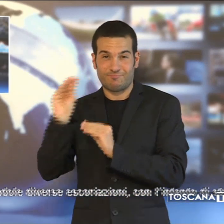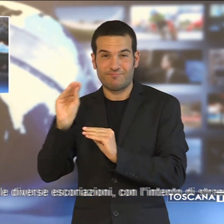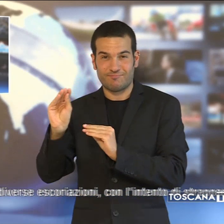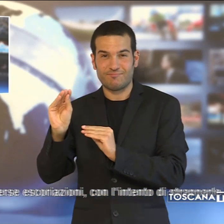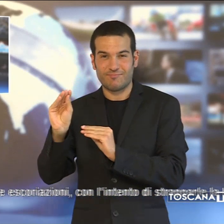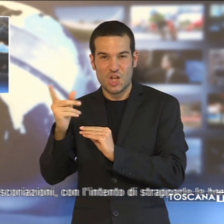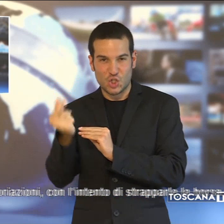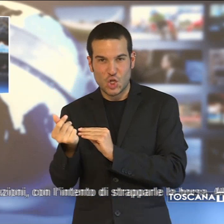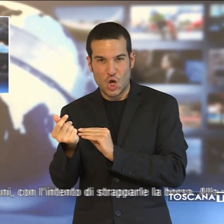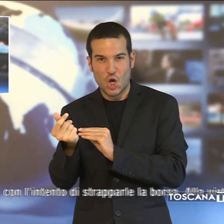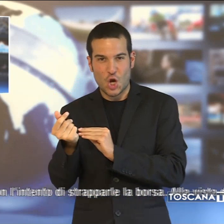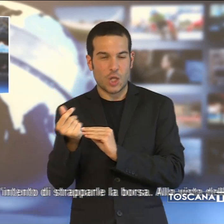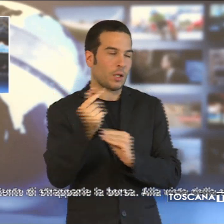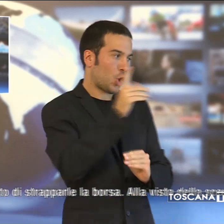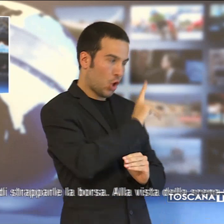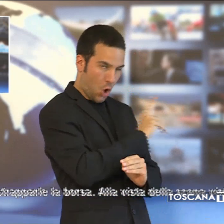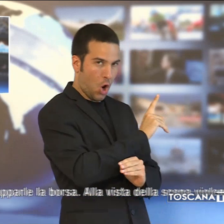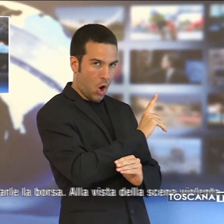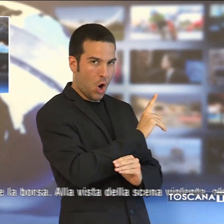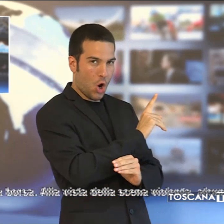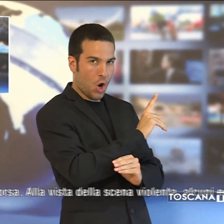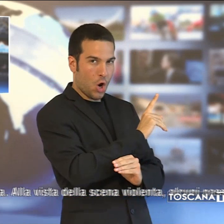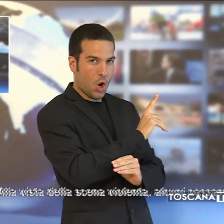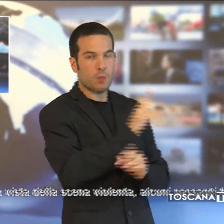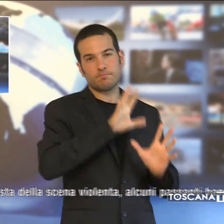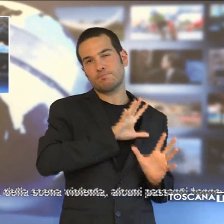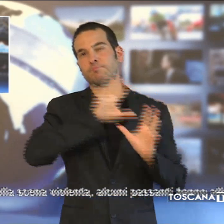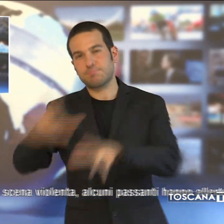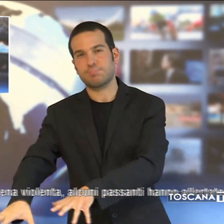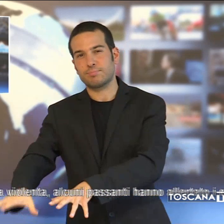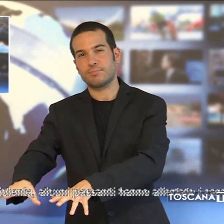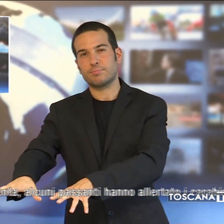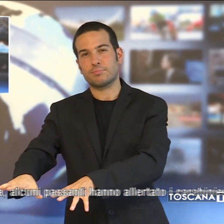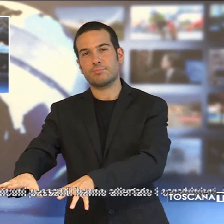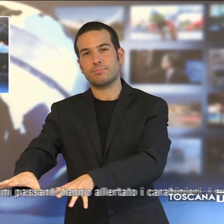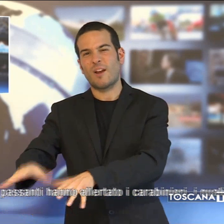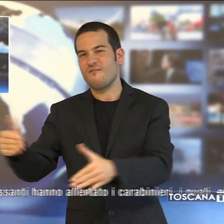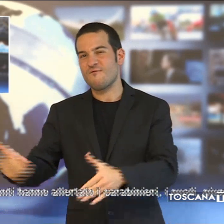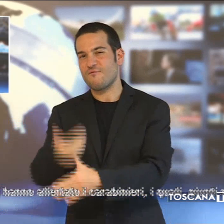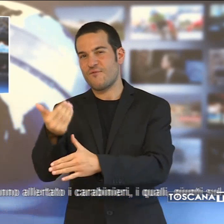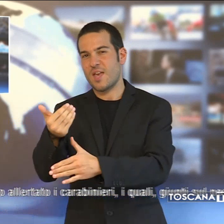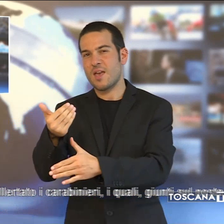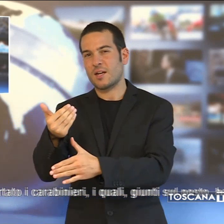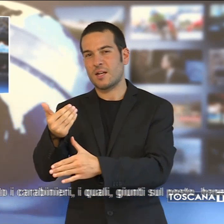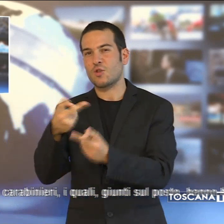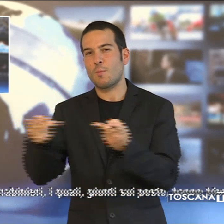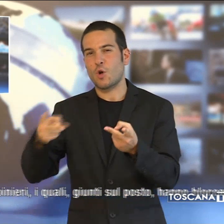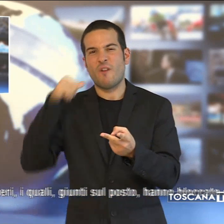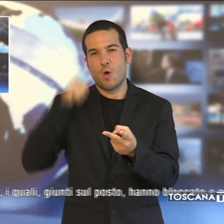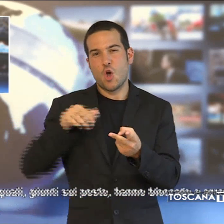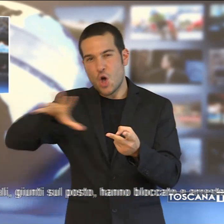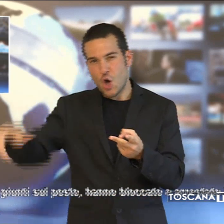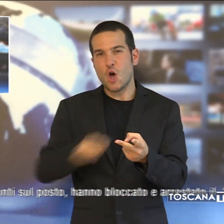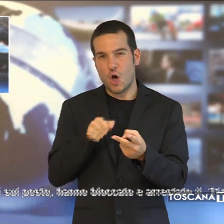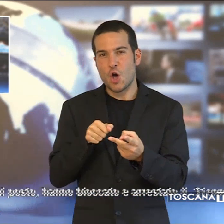rapinatore l'ha scaraventata a terra procurando le diverse esplorazioni con l'intento di strapparle la borsa. Alla vista